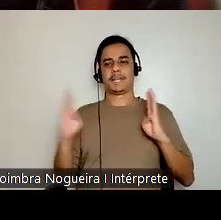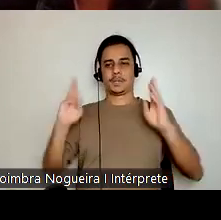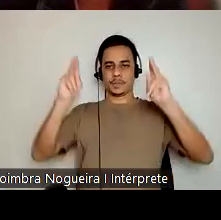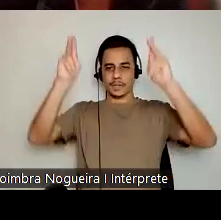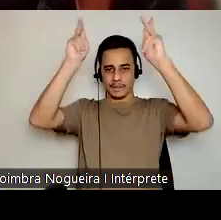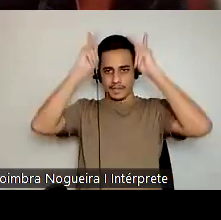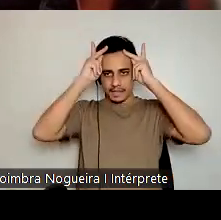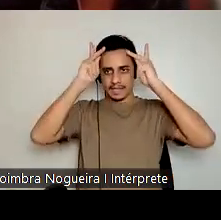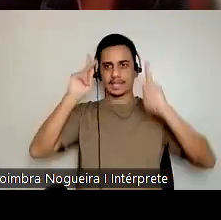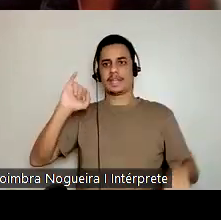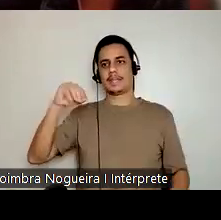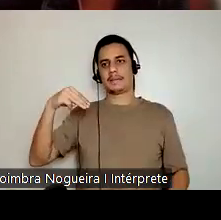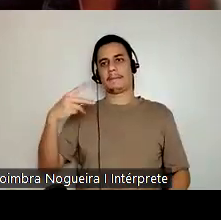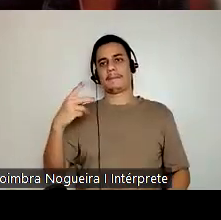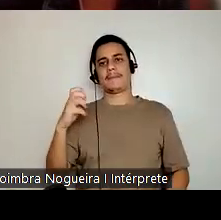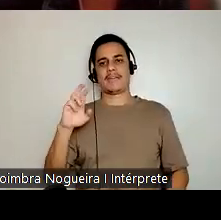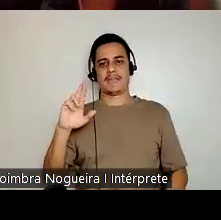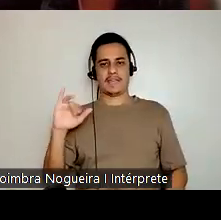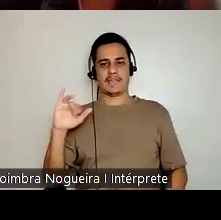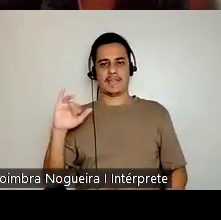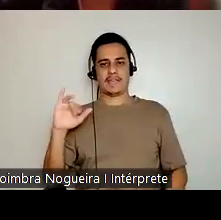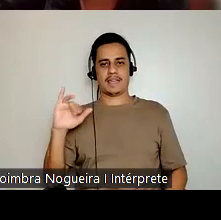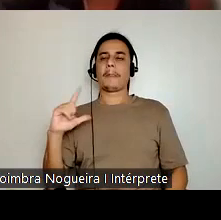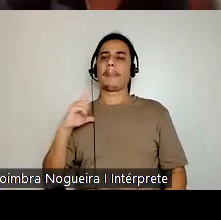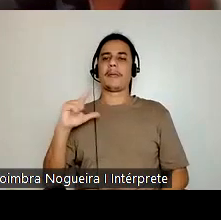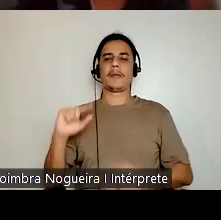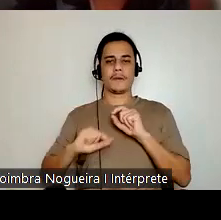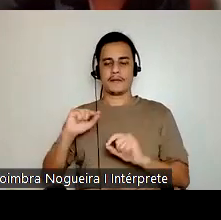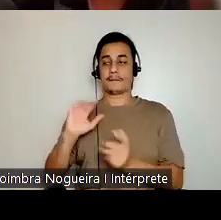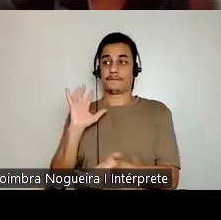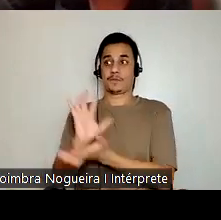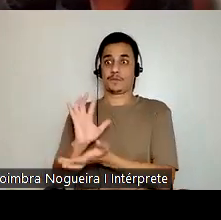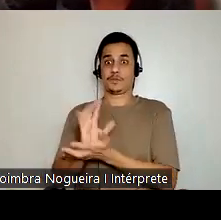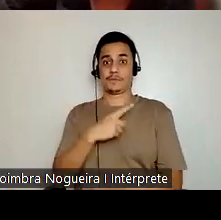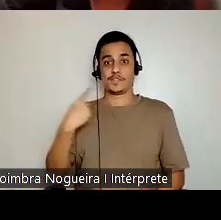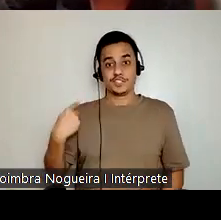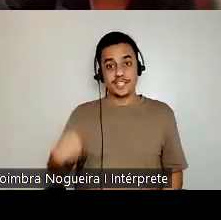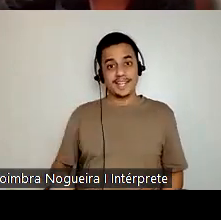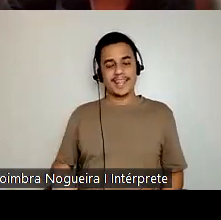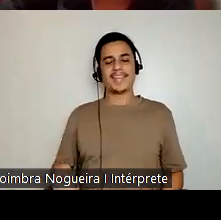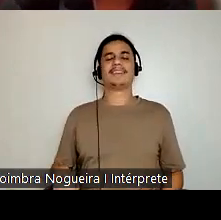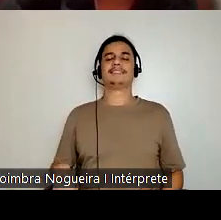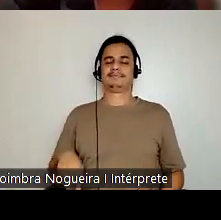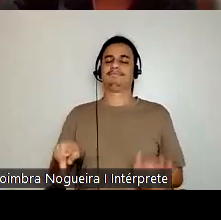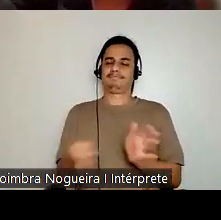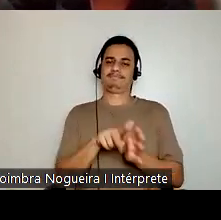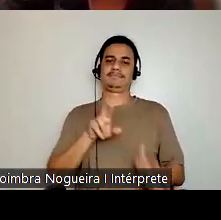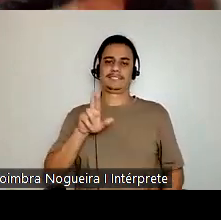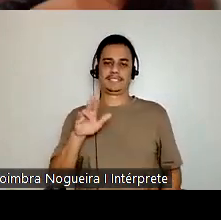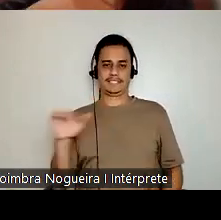na verdade, um pouco antes do Império, existe uma presença chinesa no Rio de Janeiro